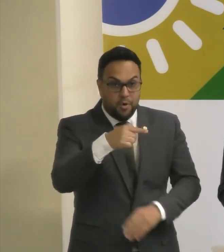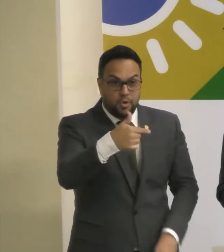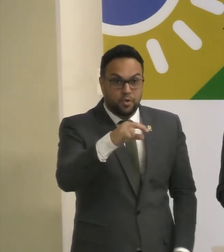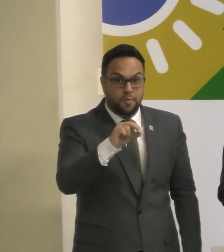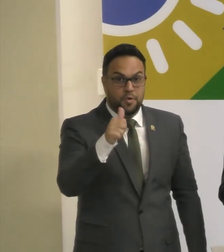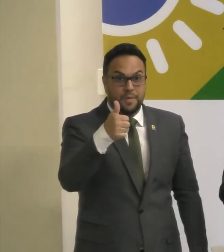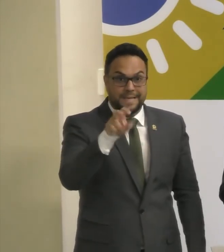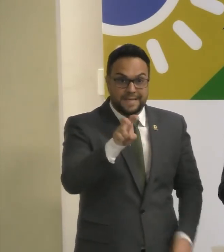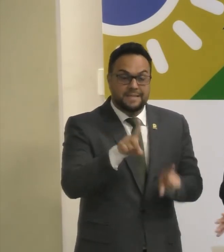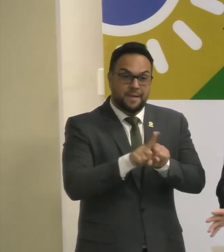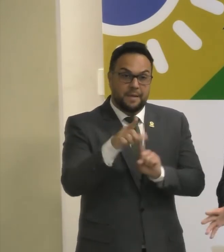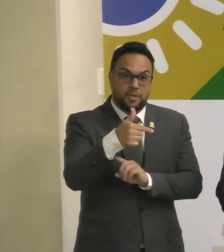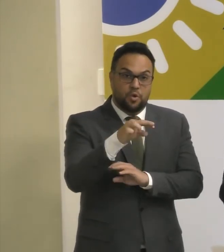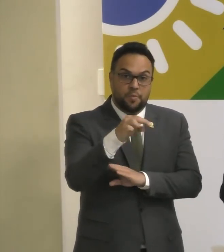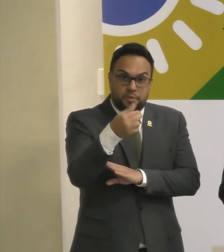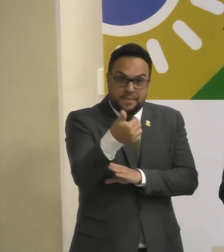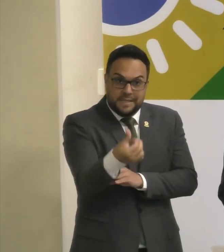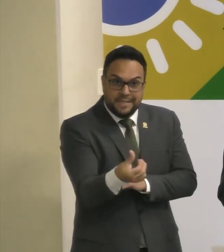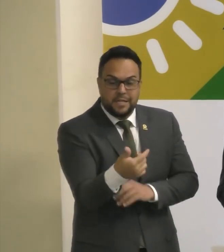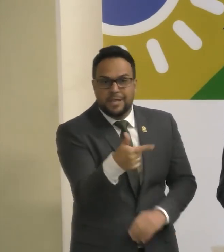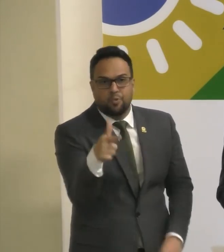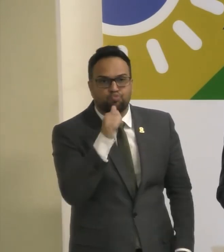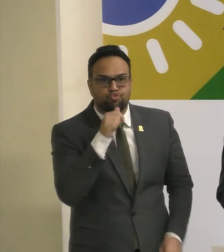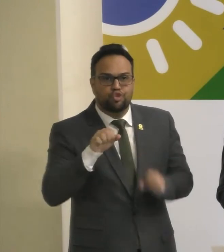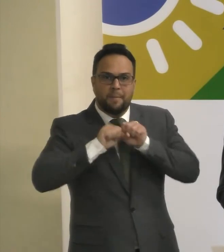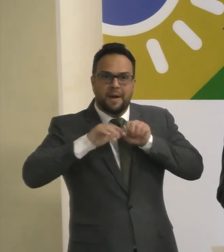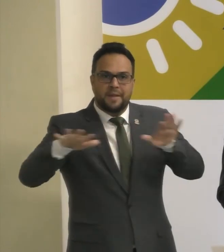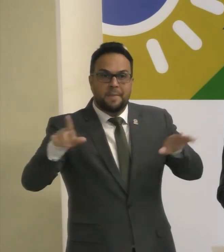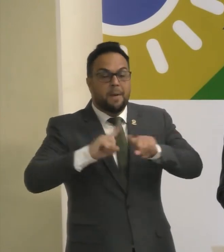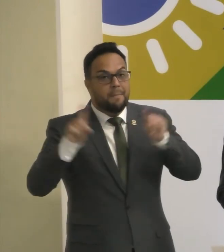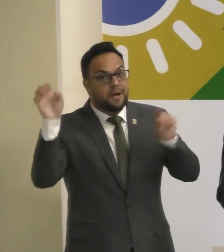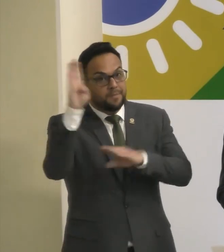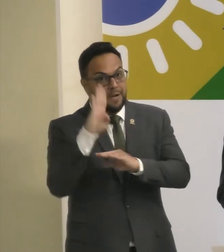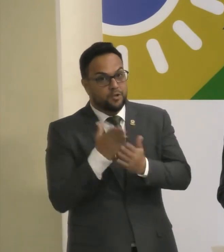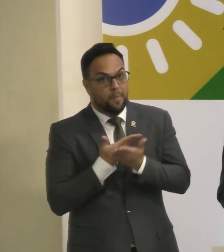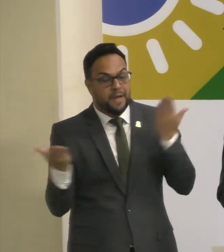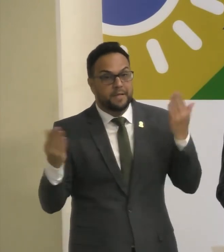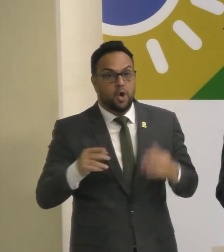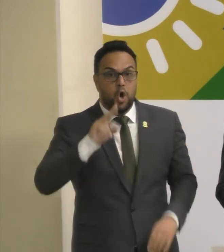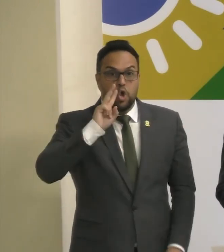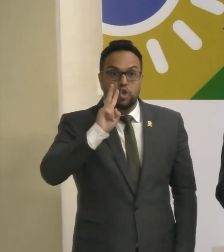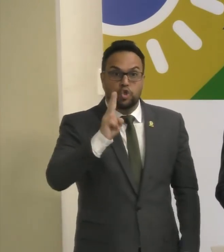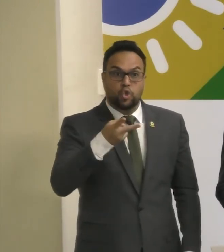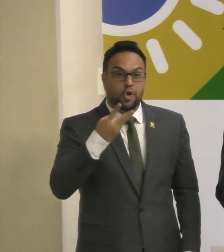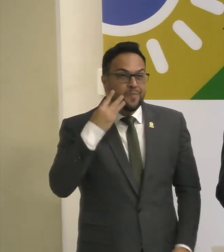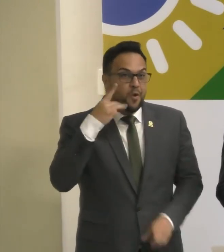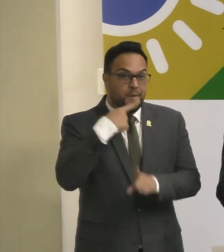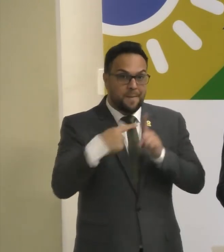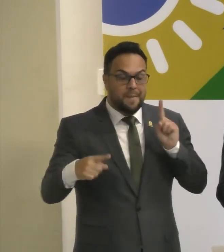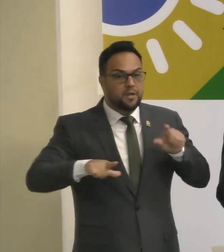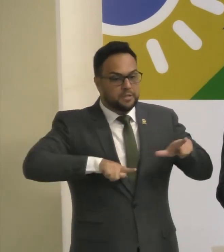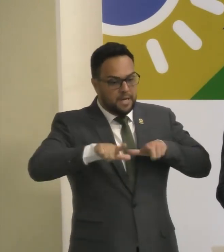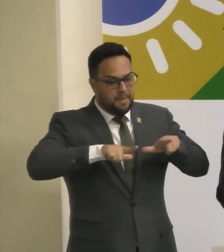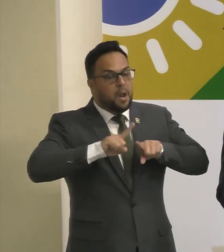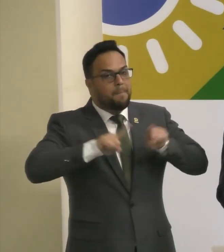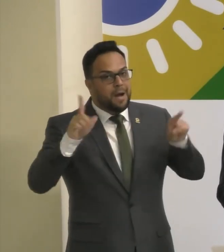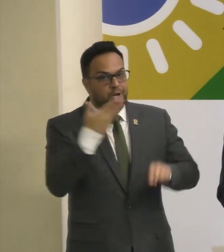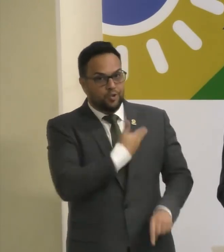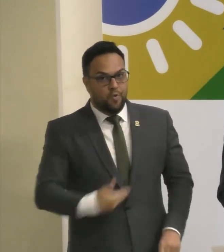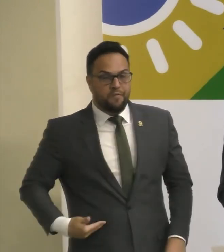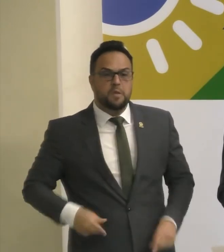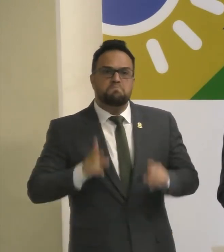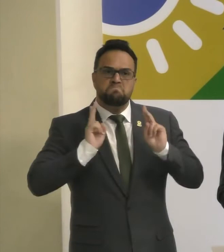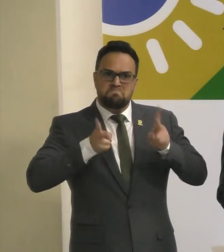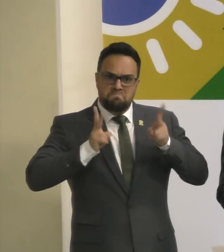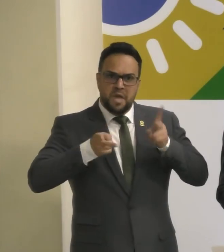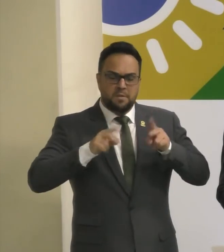e 2016, sem pandemia, o Brasil perdeu 2,5 milhões de empregos. E no nosso governo, mesmo com a pandemia, já criou